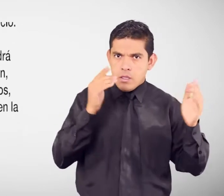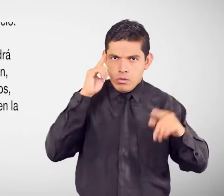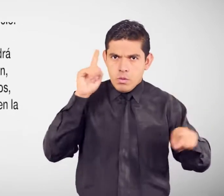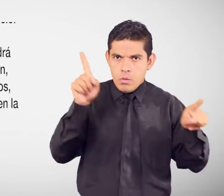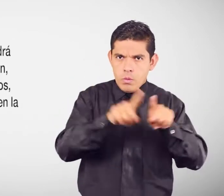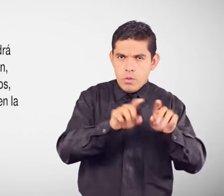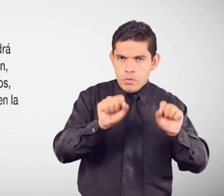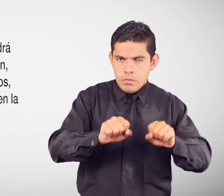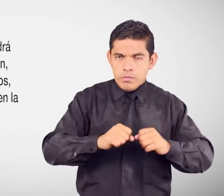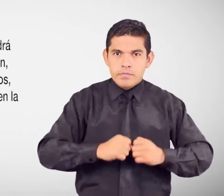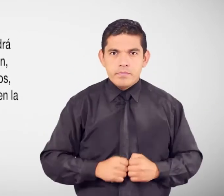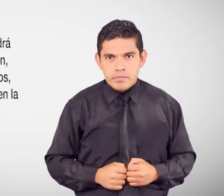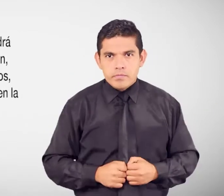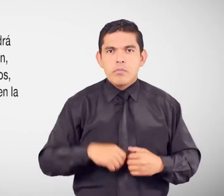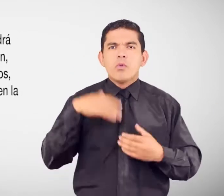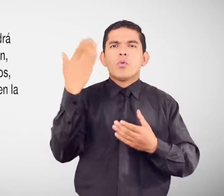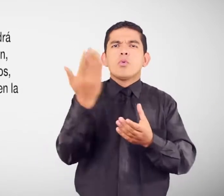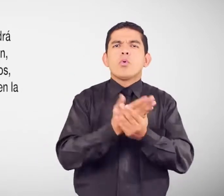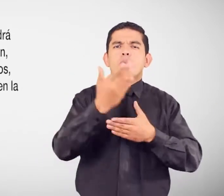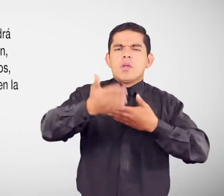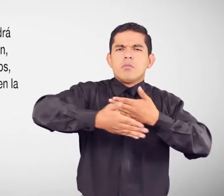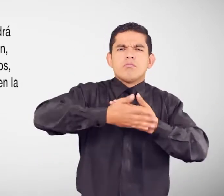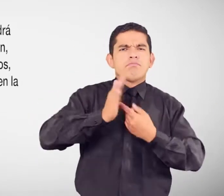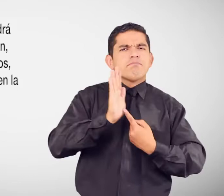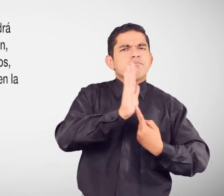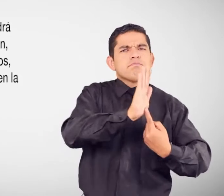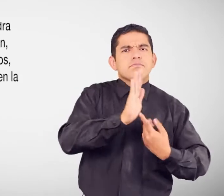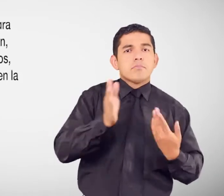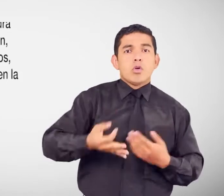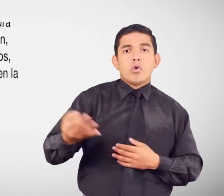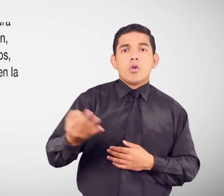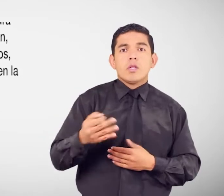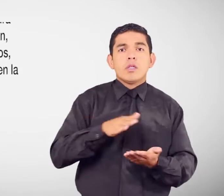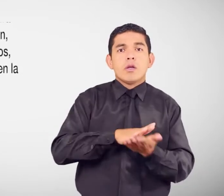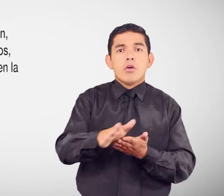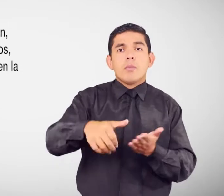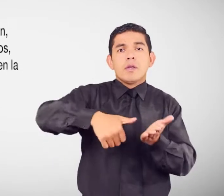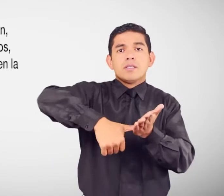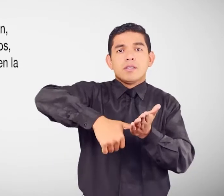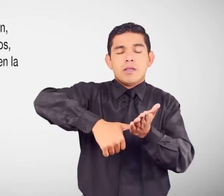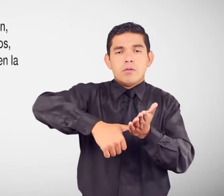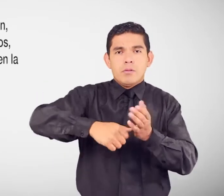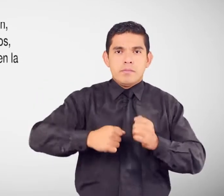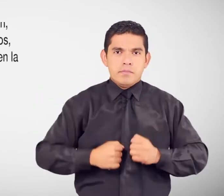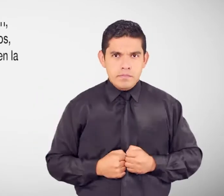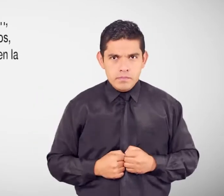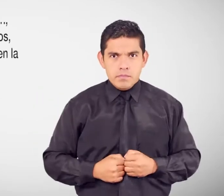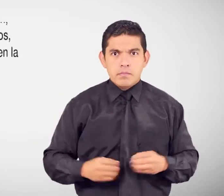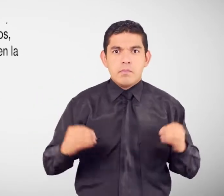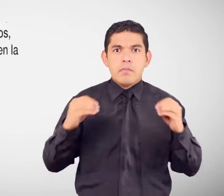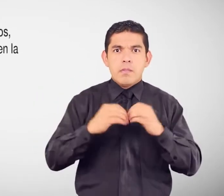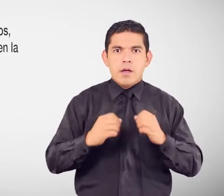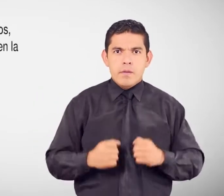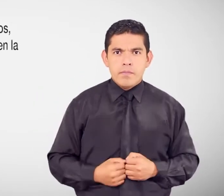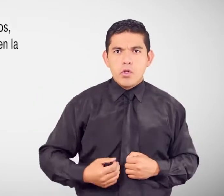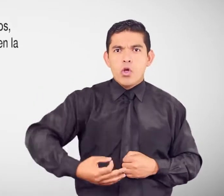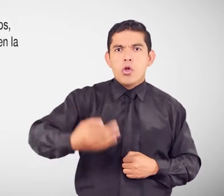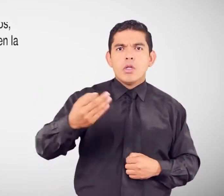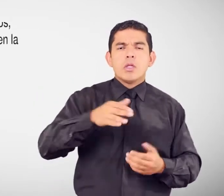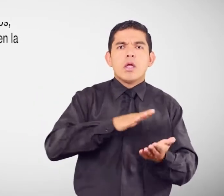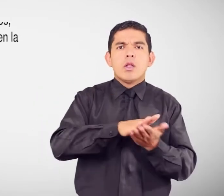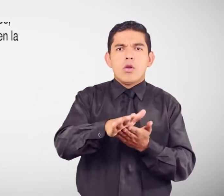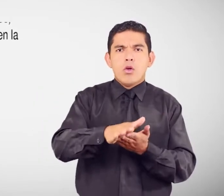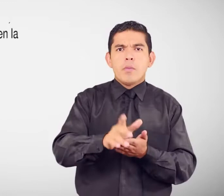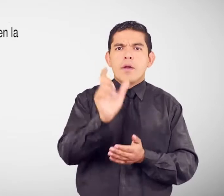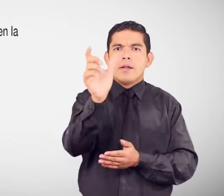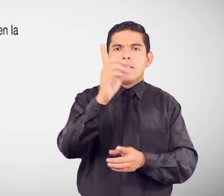acuerdos Documentos que se deben presentar Original y copia De la cédula de ciudadanía original Original y copia